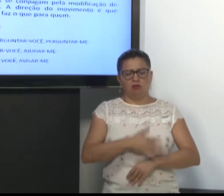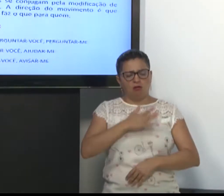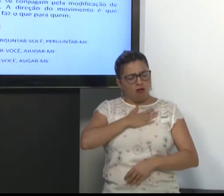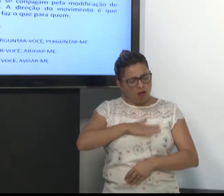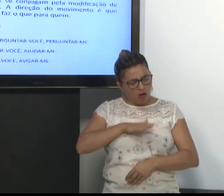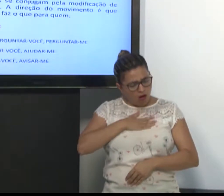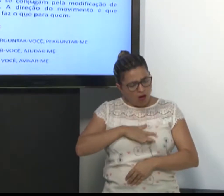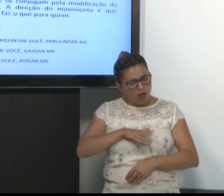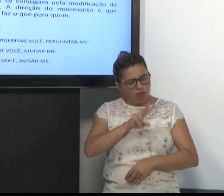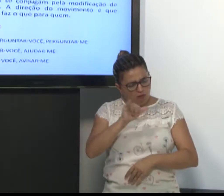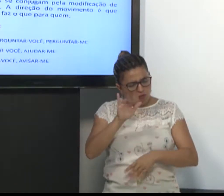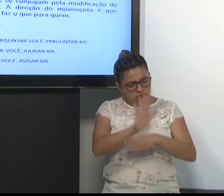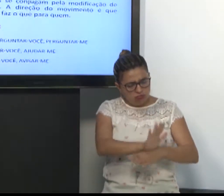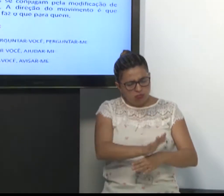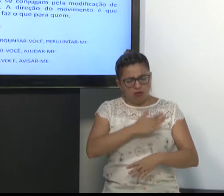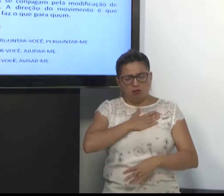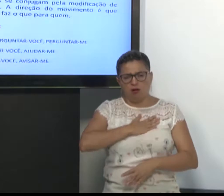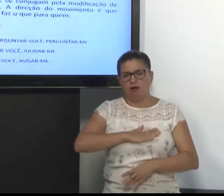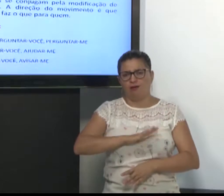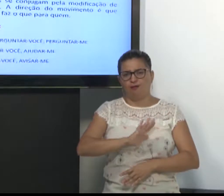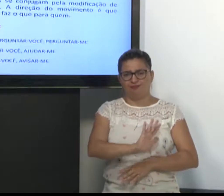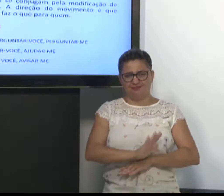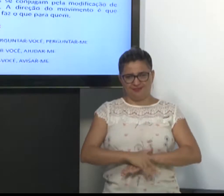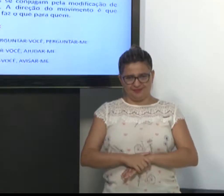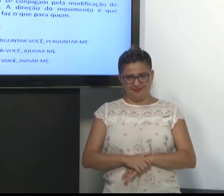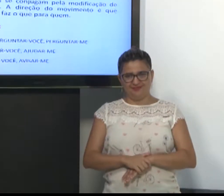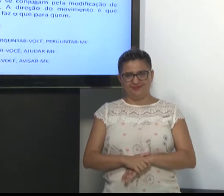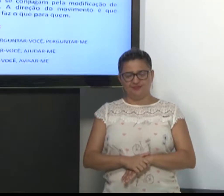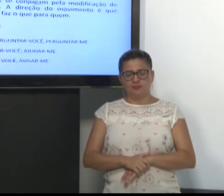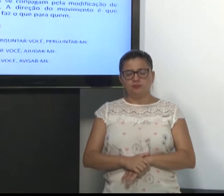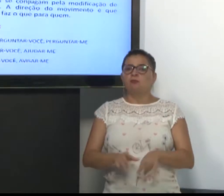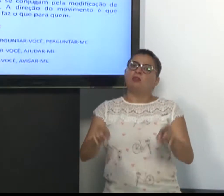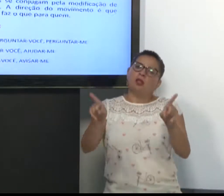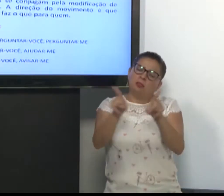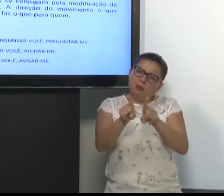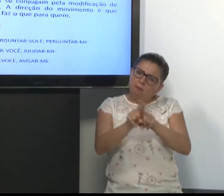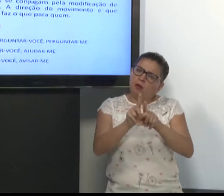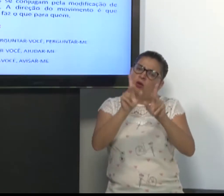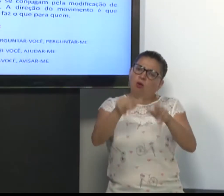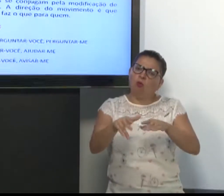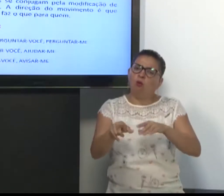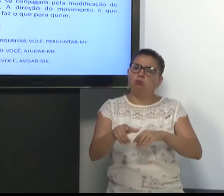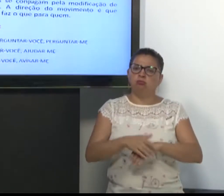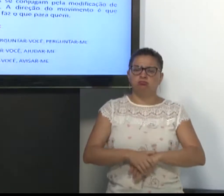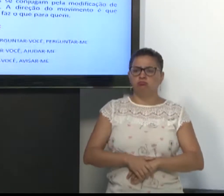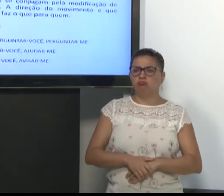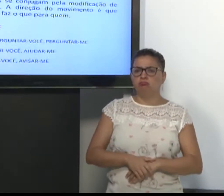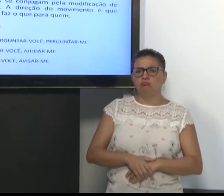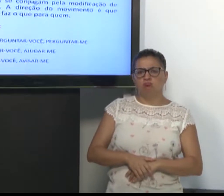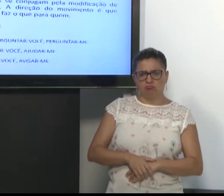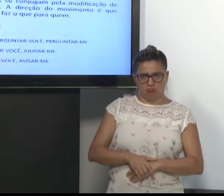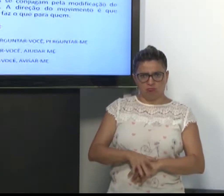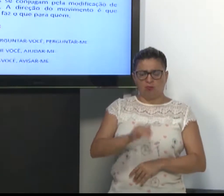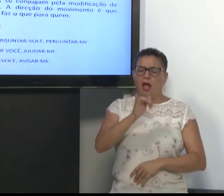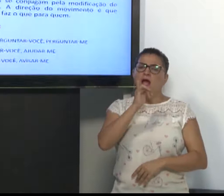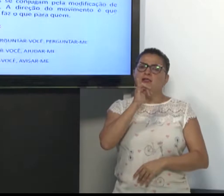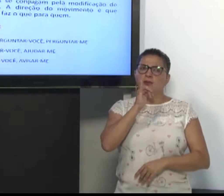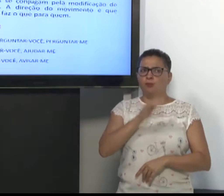Não há necessidade de falar. Eu vou te ajudar. Não. Calma, eu te ajudo. Também podemos usar,